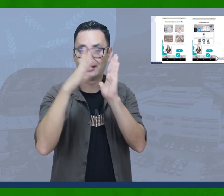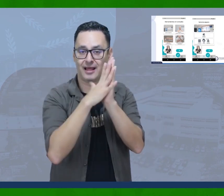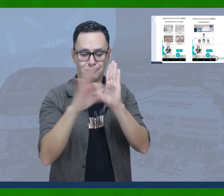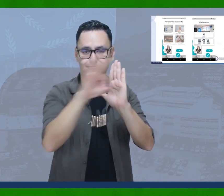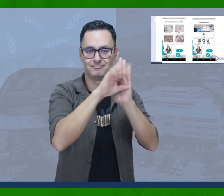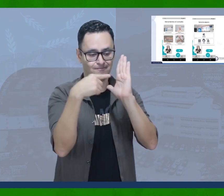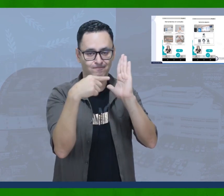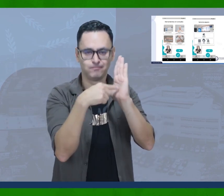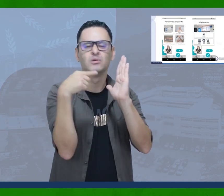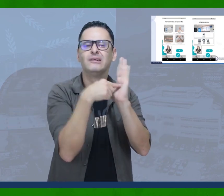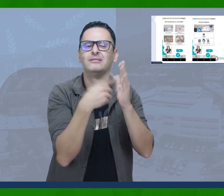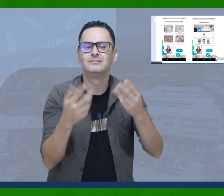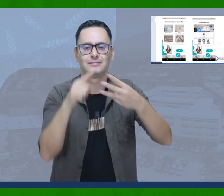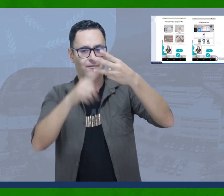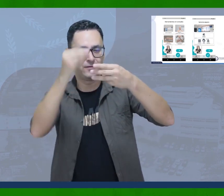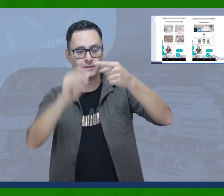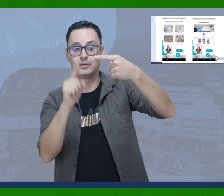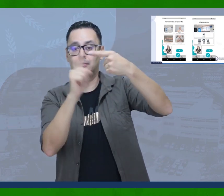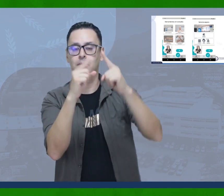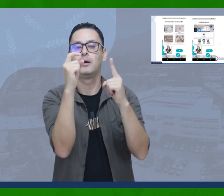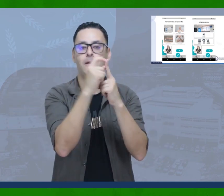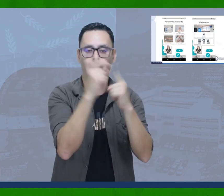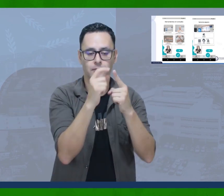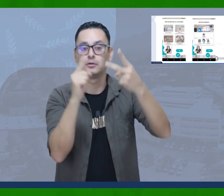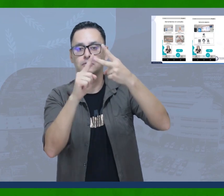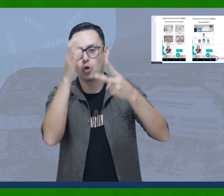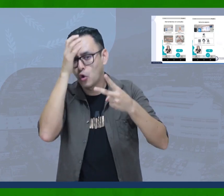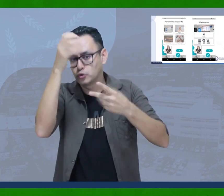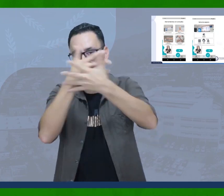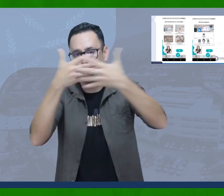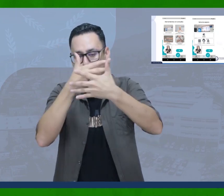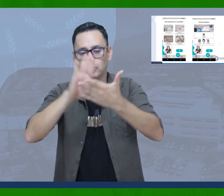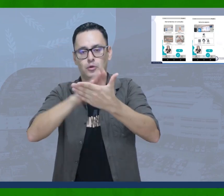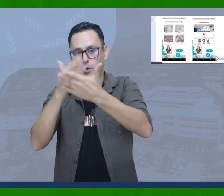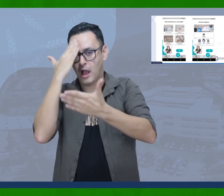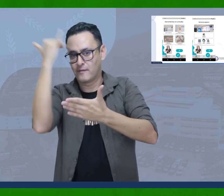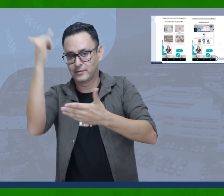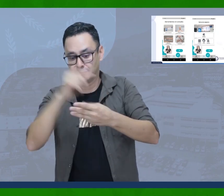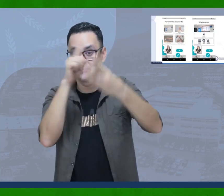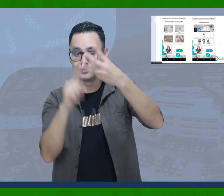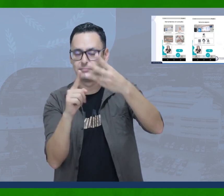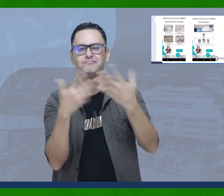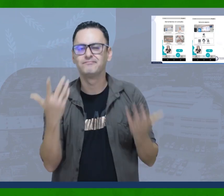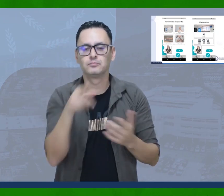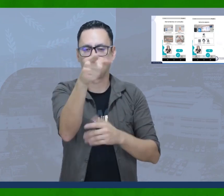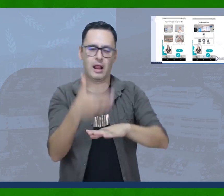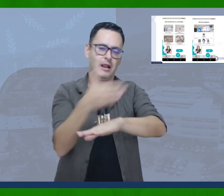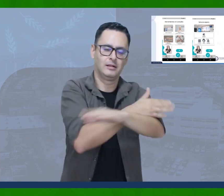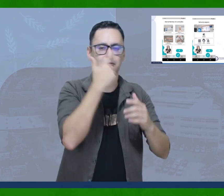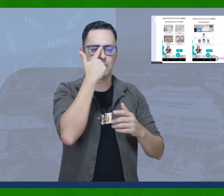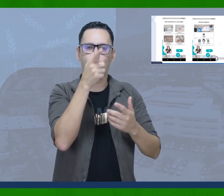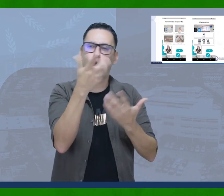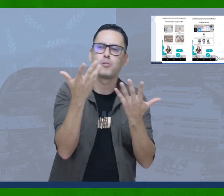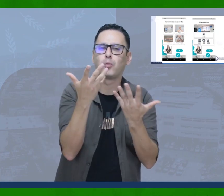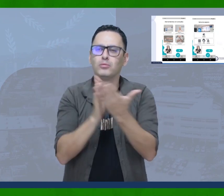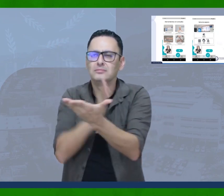descargar y tener en un formato digital. Se encuentran allí tres